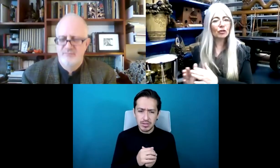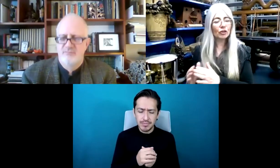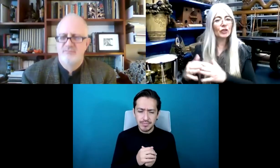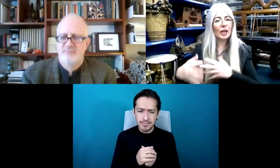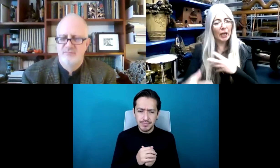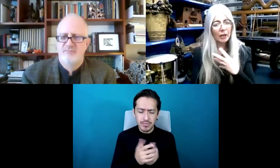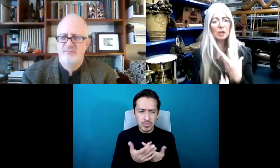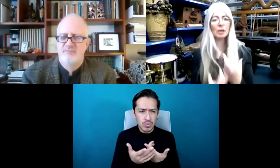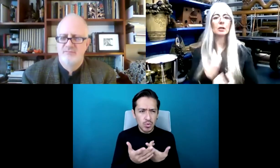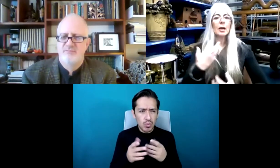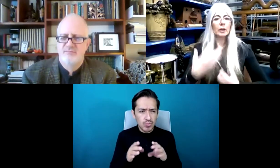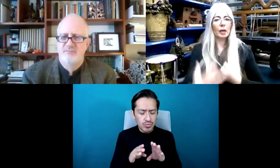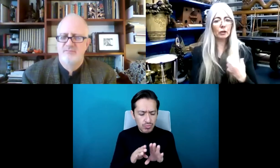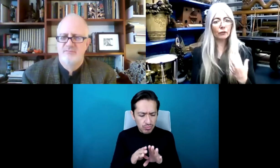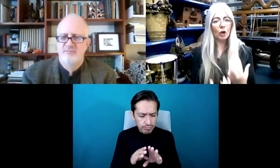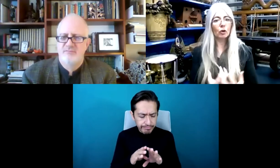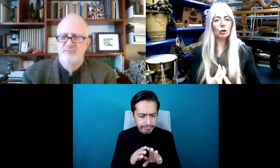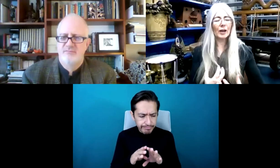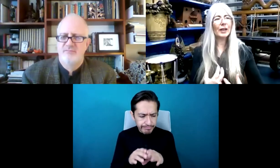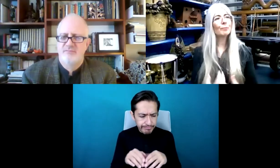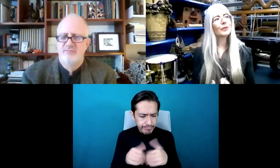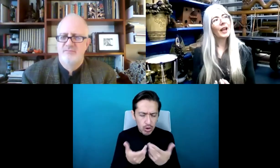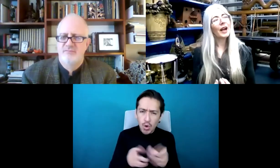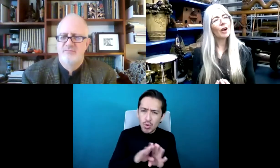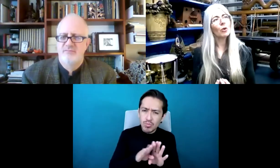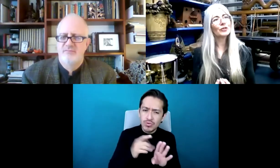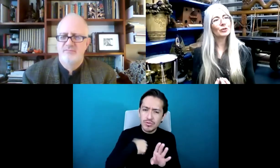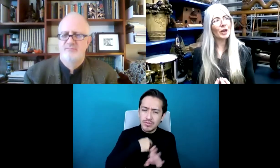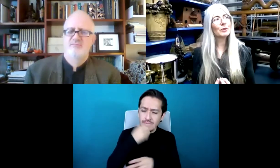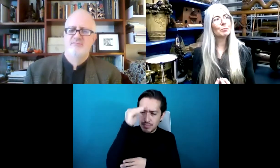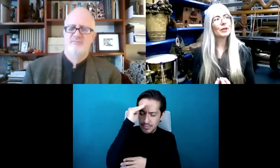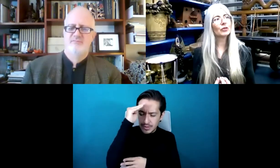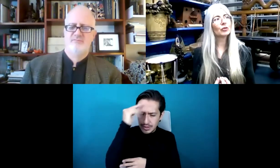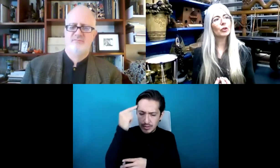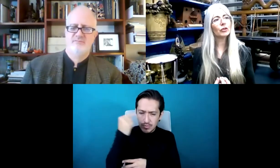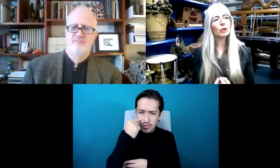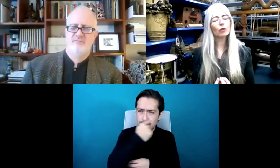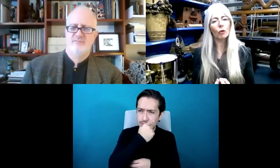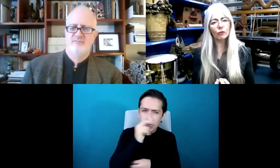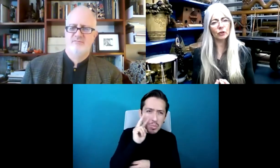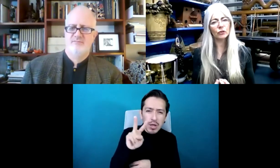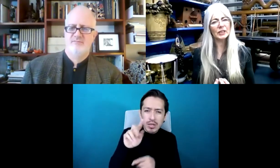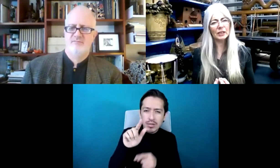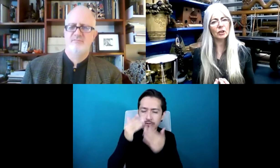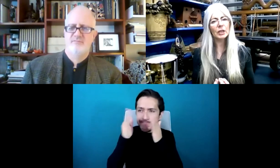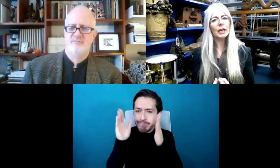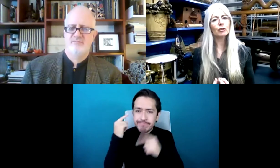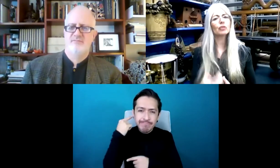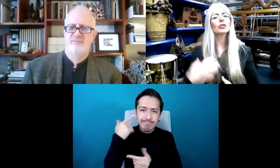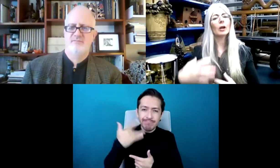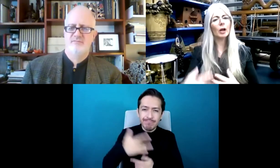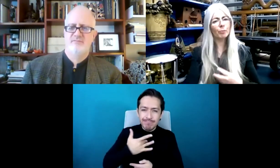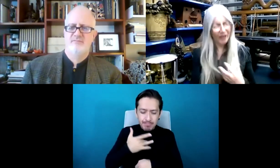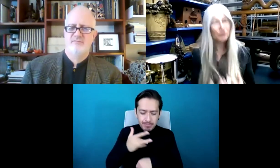No tiene que ver con cómo pensamos los sentidos, sino en una. No sé describirlo porque no